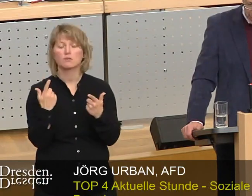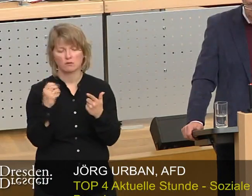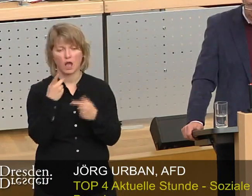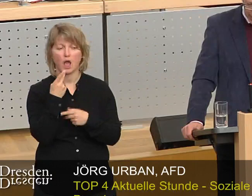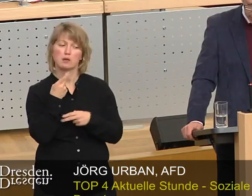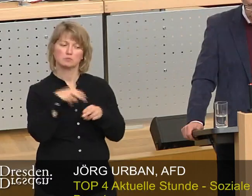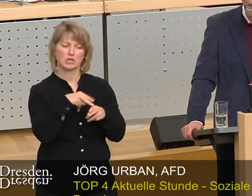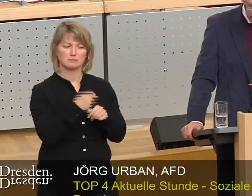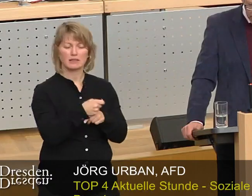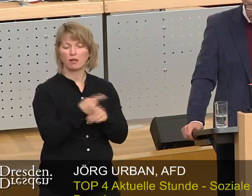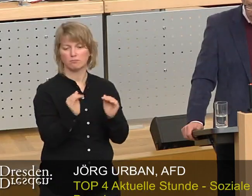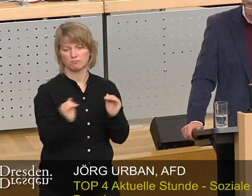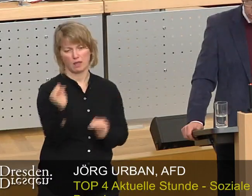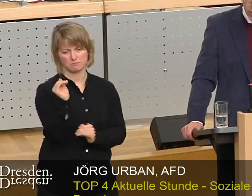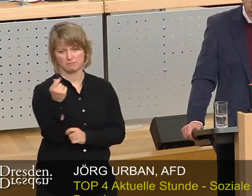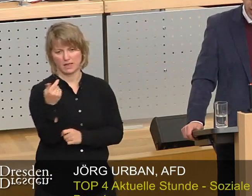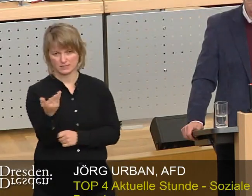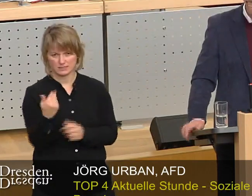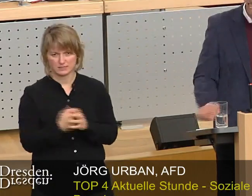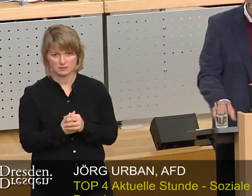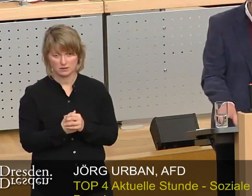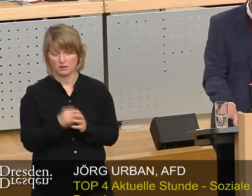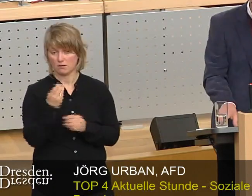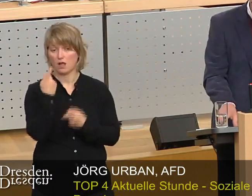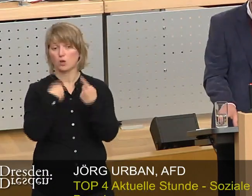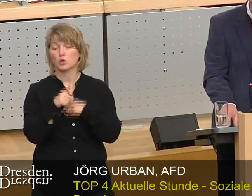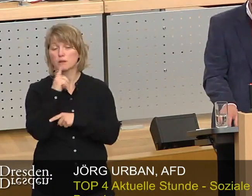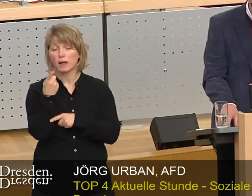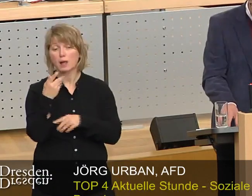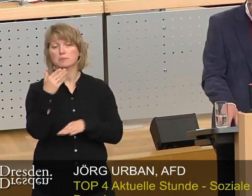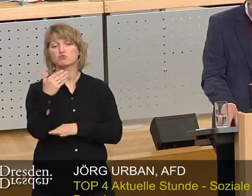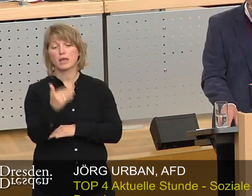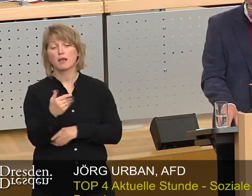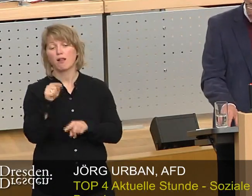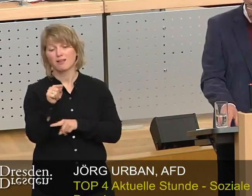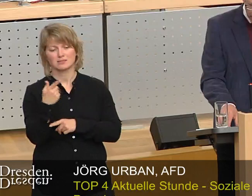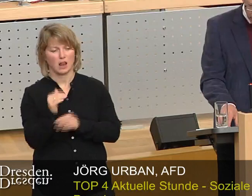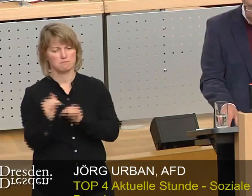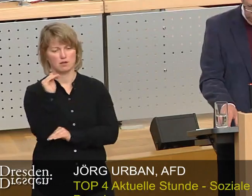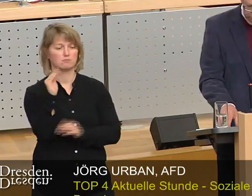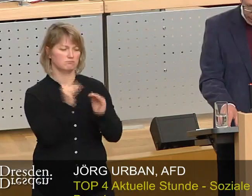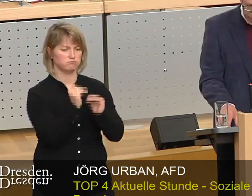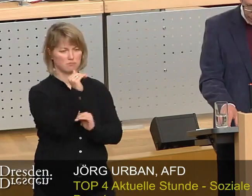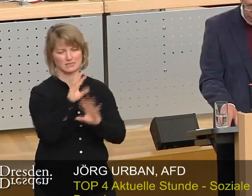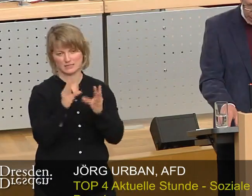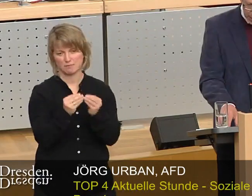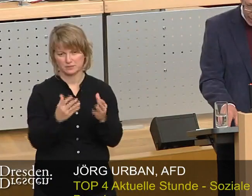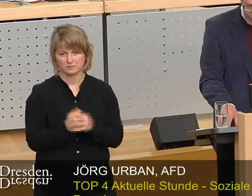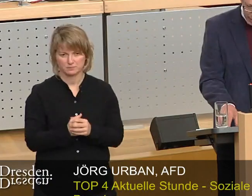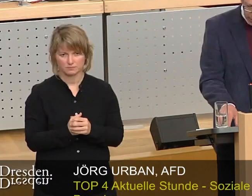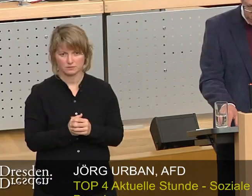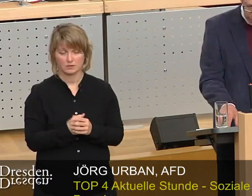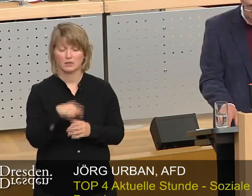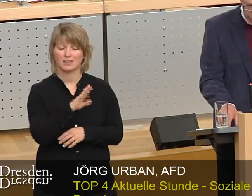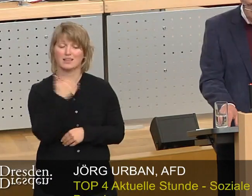den Bestandsmieten platziert, was natürlich auch Auswirkungen auf den Mietspiegel hat. Der Wohnungsneubau, der in der Phase einer